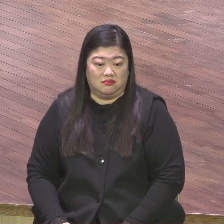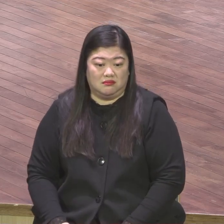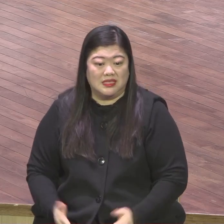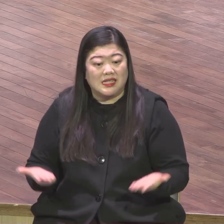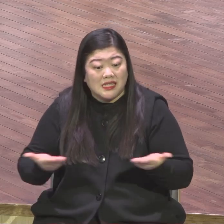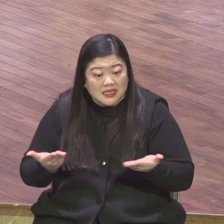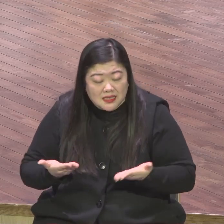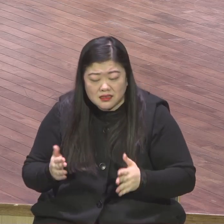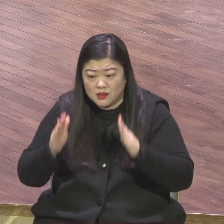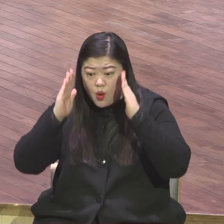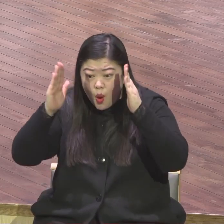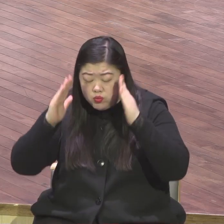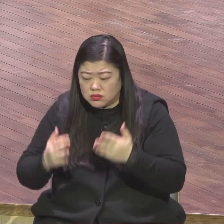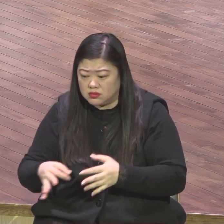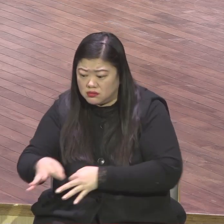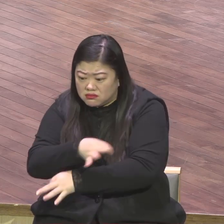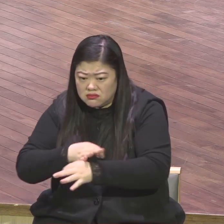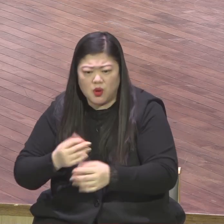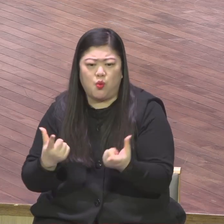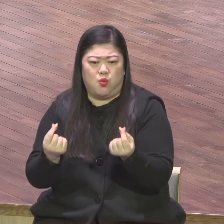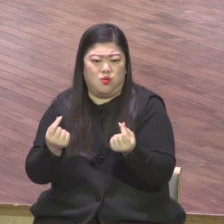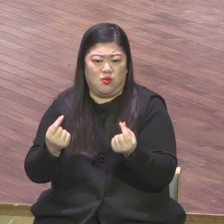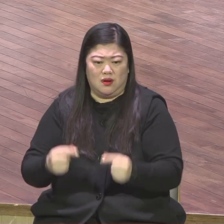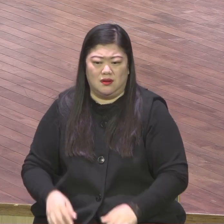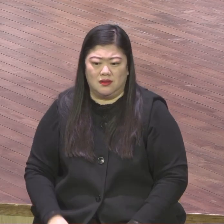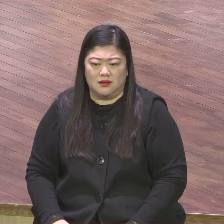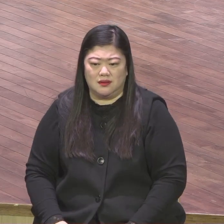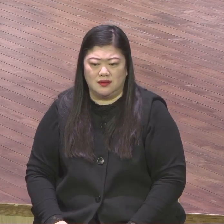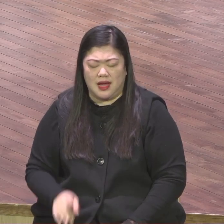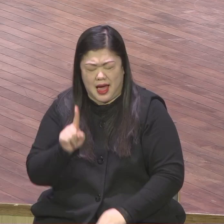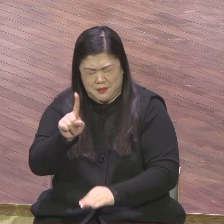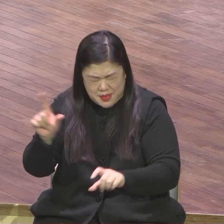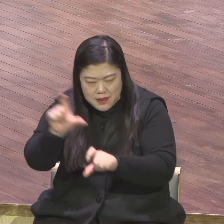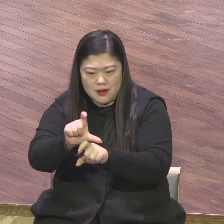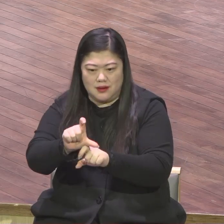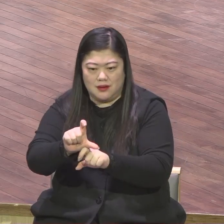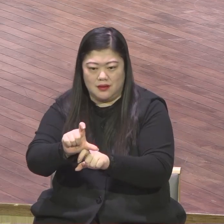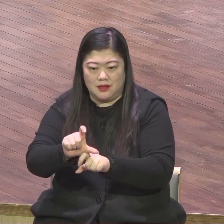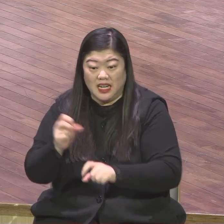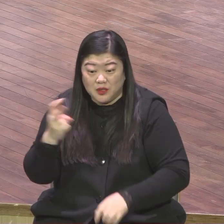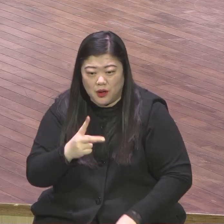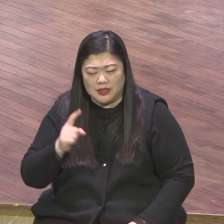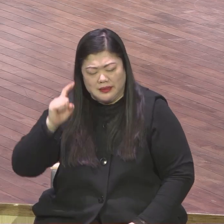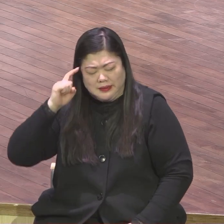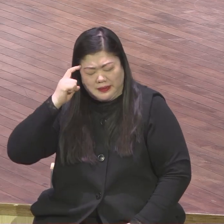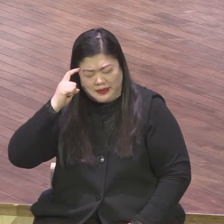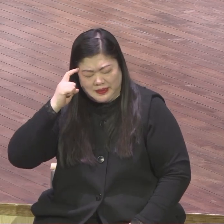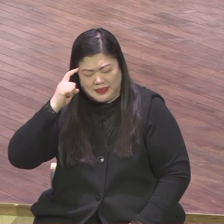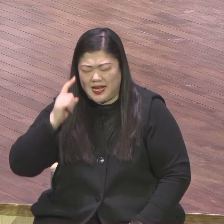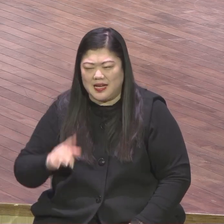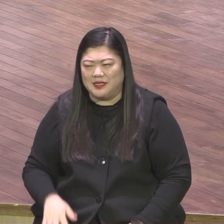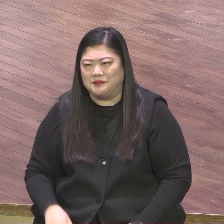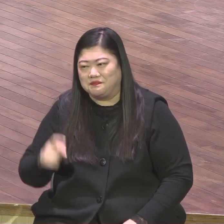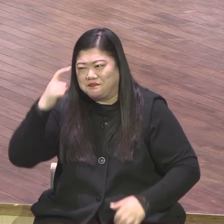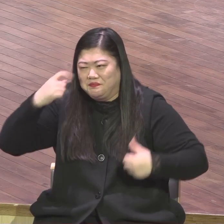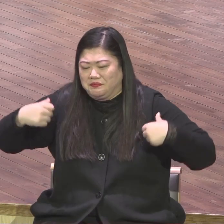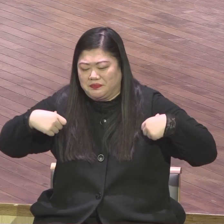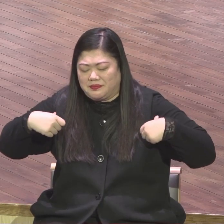포기하지 마세요 한 번 더 생각해 보시기 바랍니다 한 번 더 용기를 내고 도전해 보세요 그러면 그런